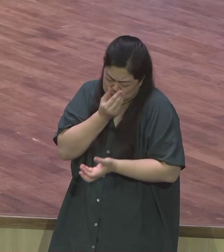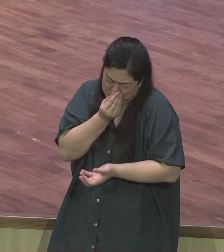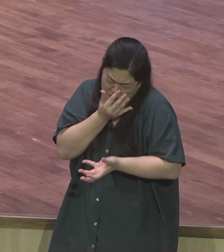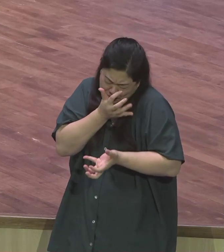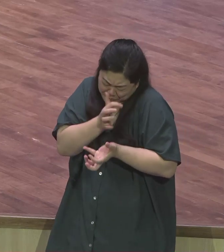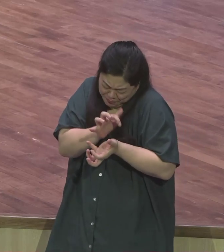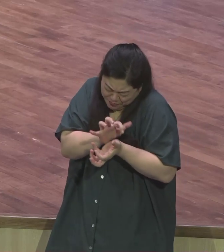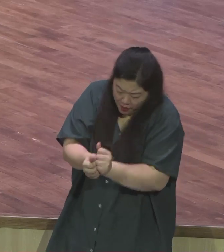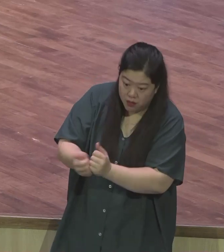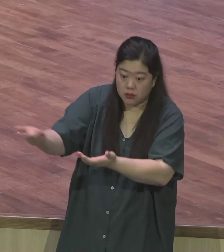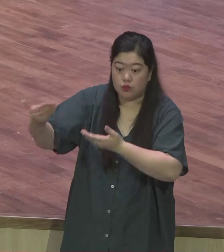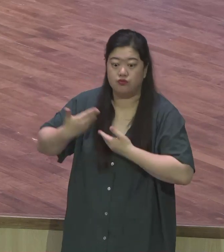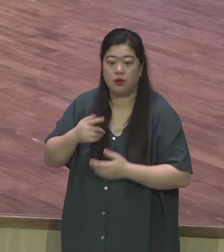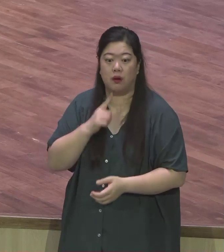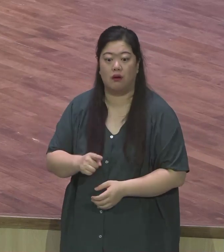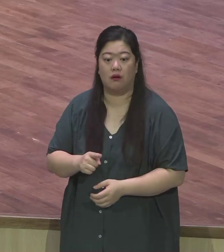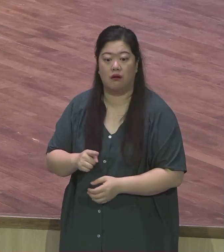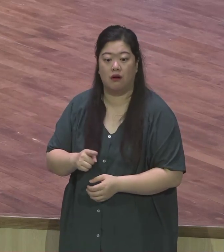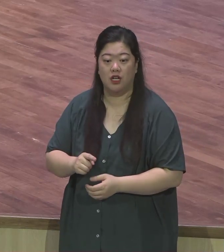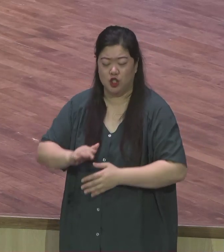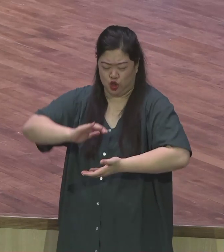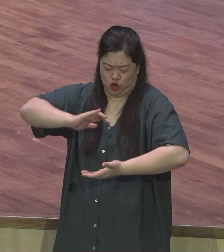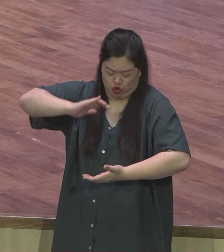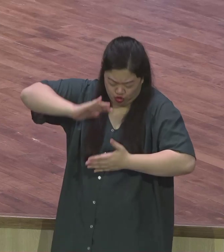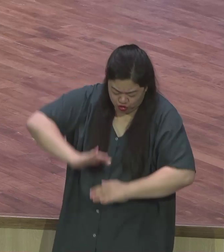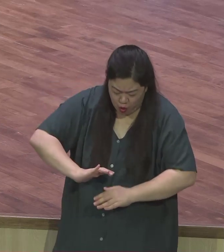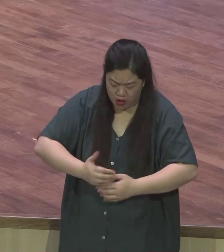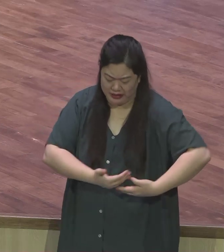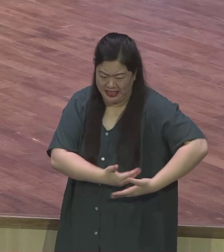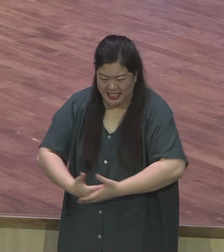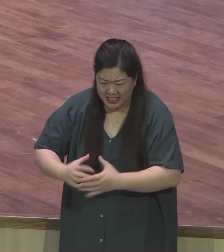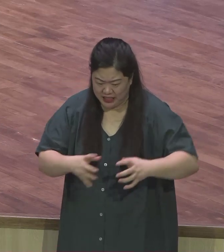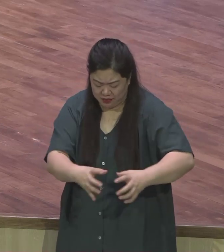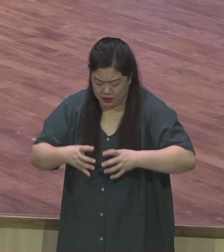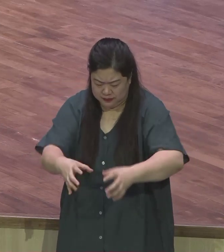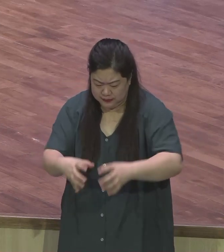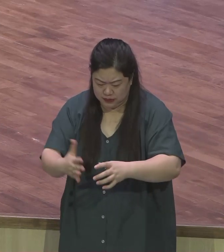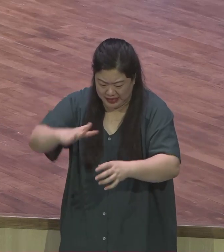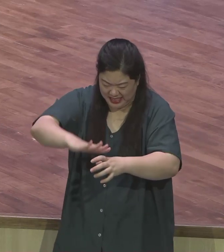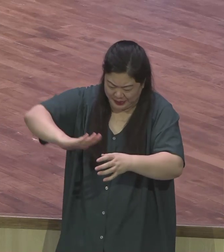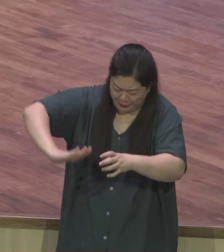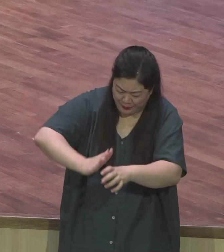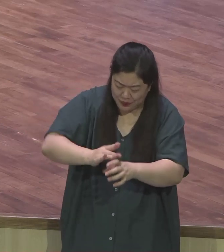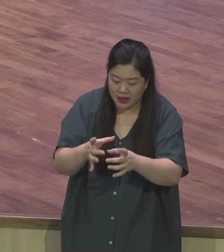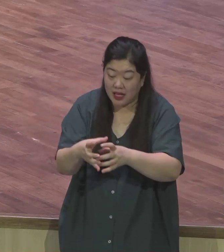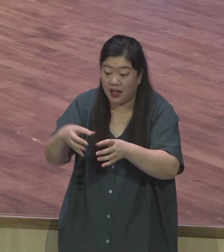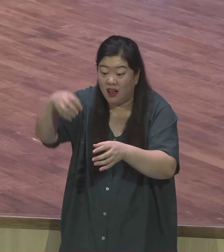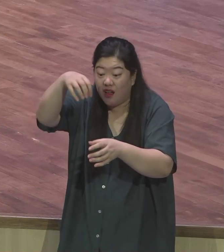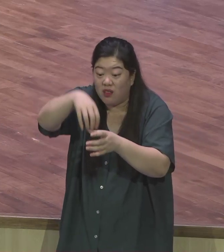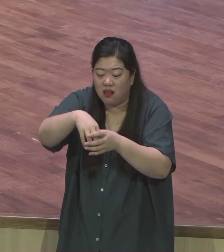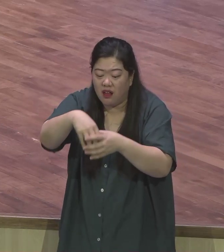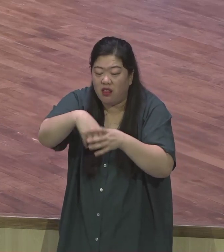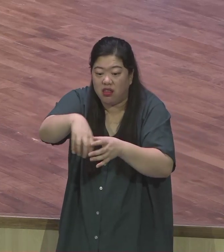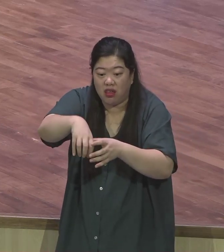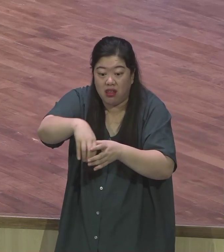하나께서는 그것을 누르고 흔들려서 넘치도록 우리에게 안겨 주신다고 약속하셨습니다 이것이 바로